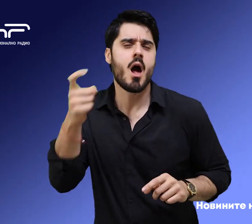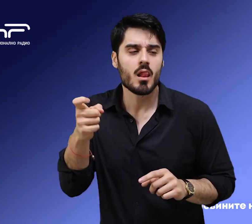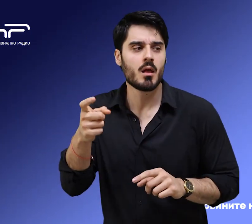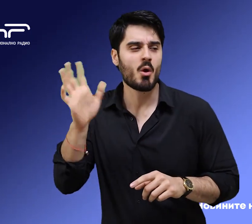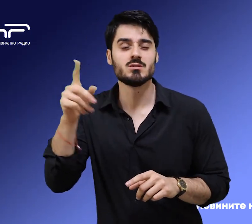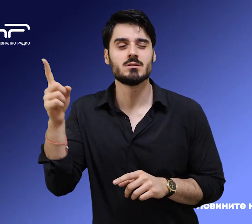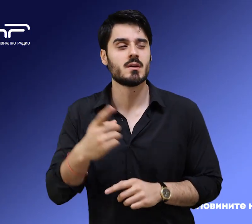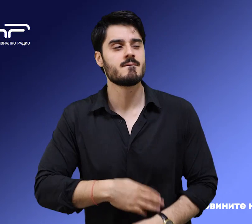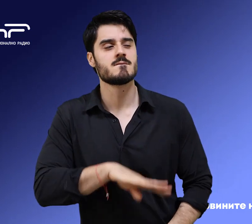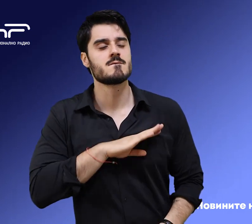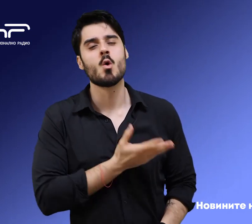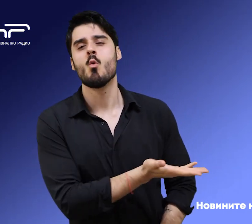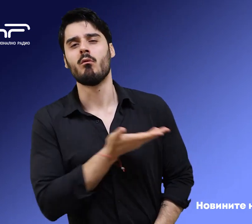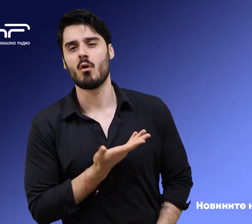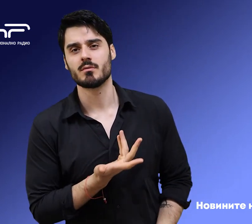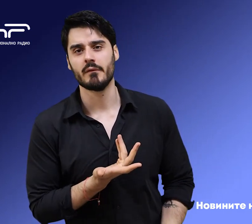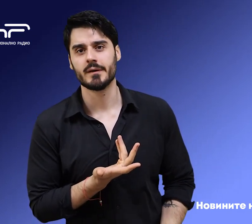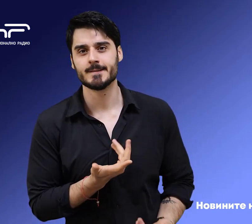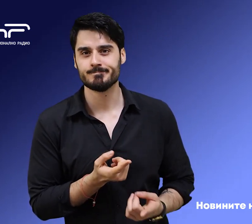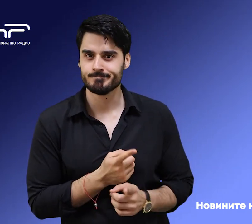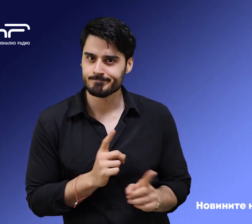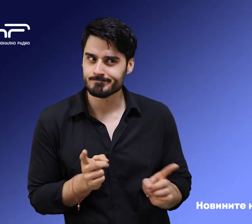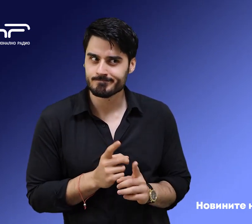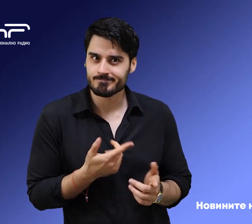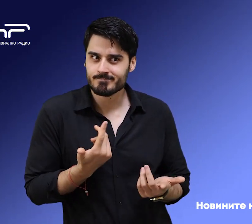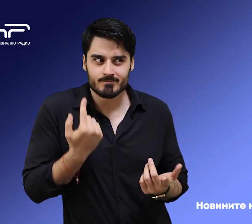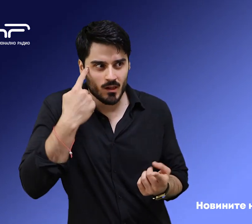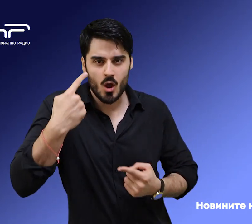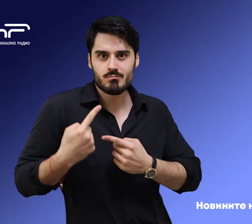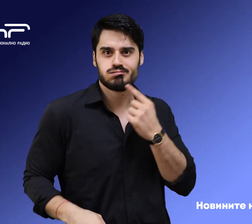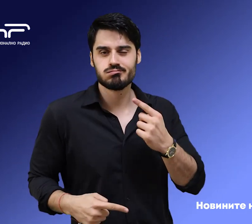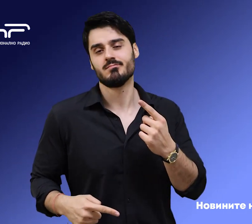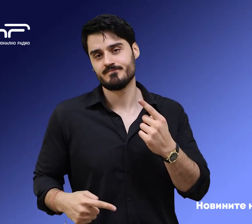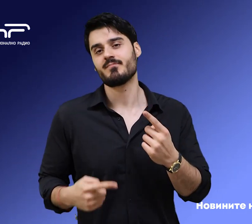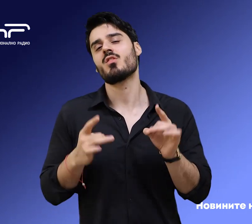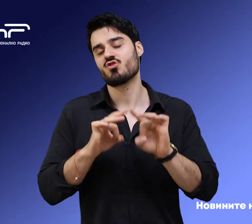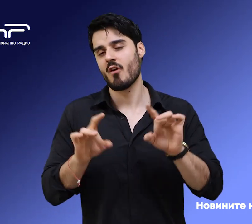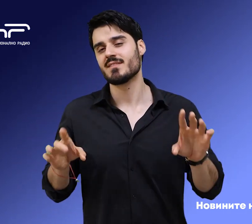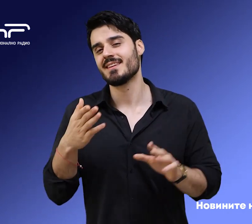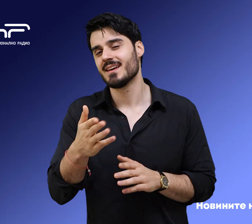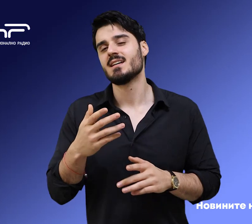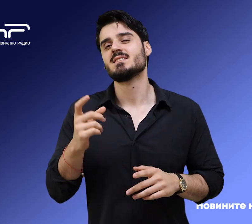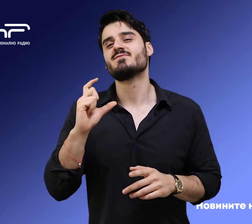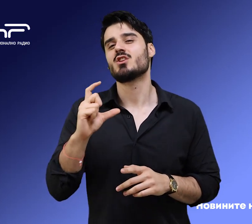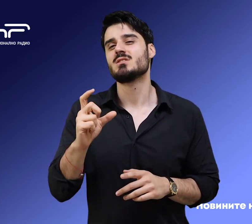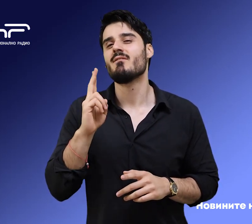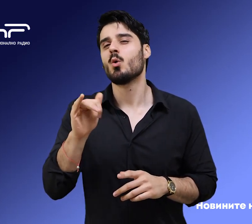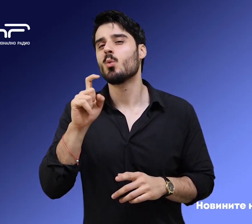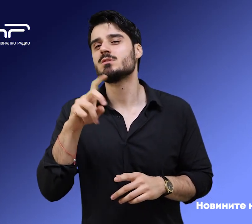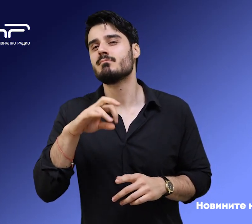театъра, а Александър Морфов получи заповедта си за уволнение, вчера след обед. За новините Светослава Кузманова. А